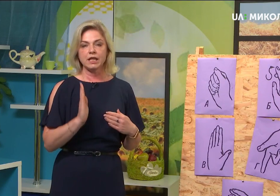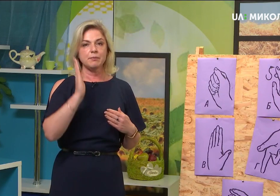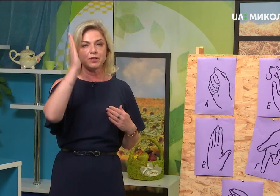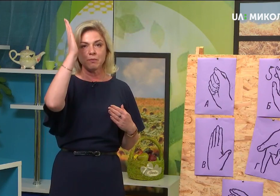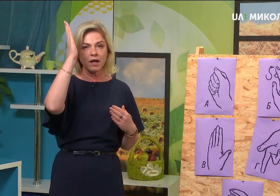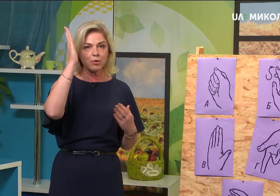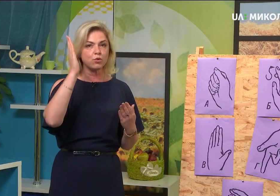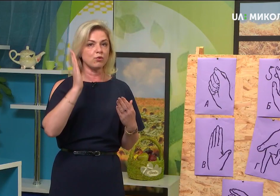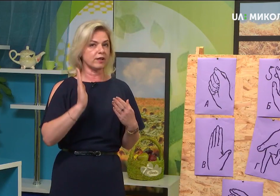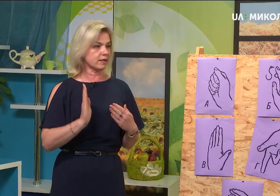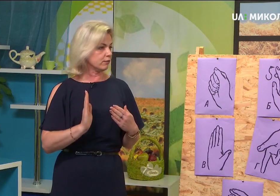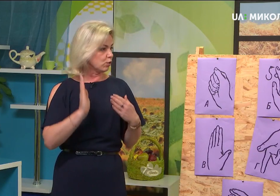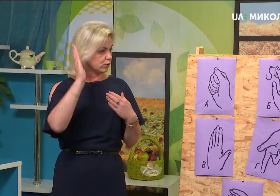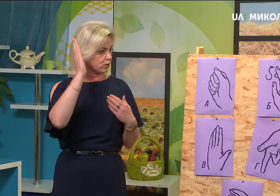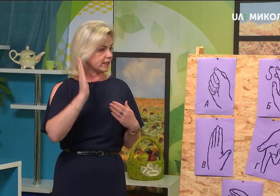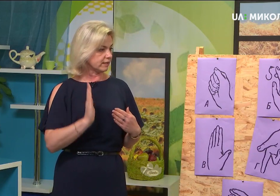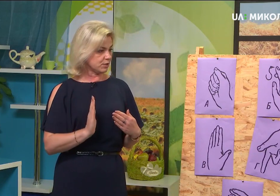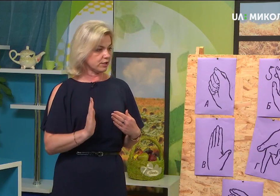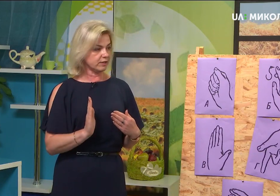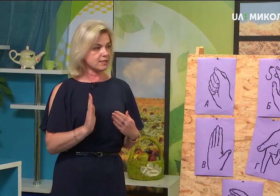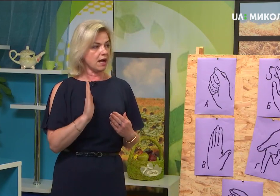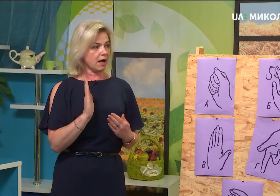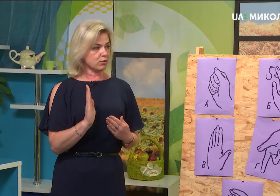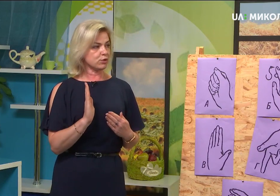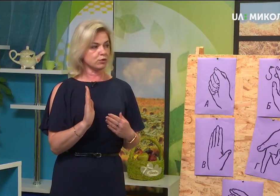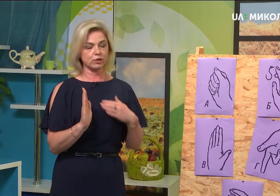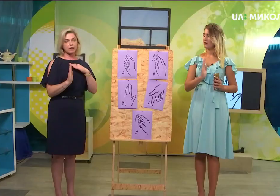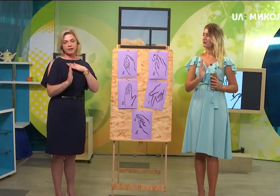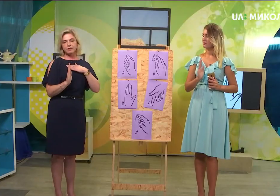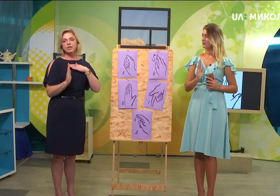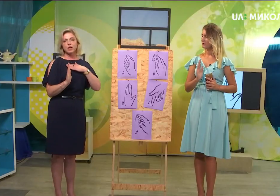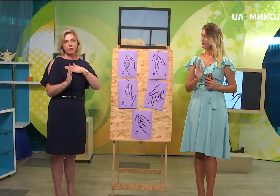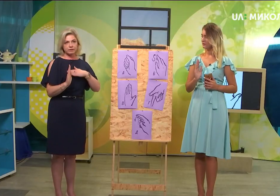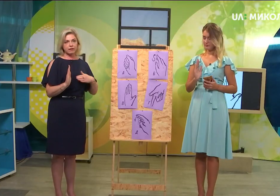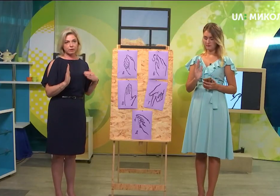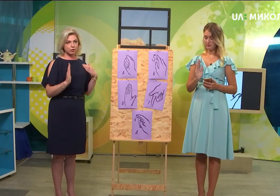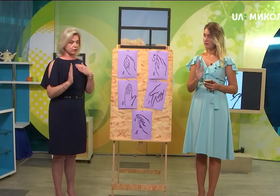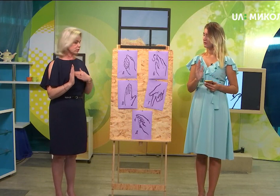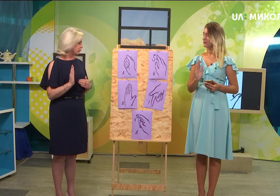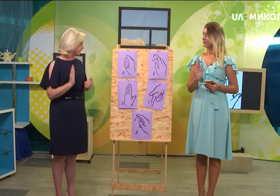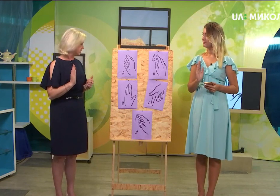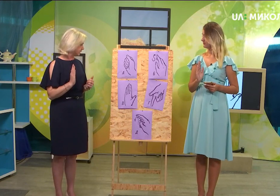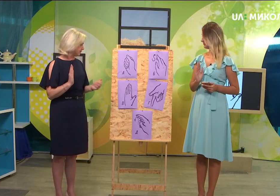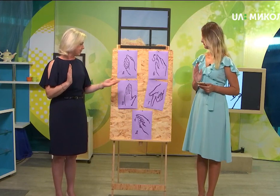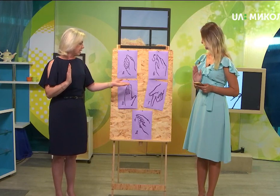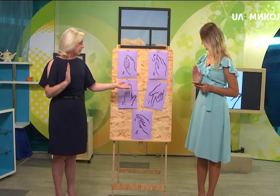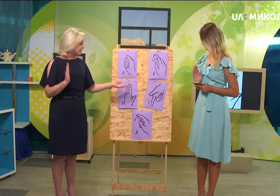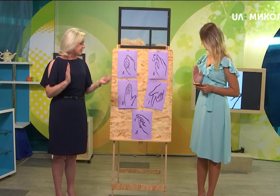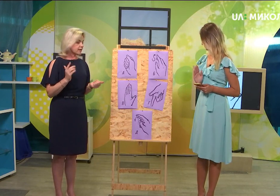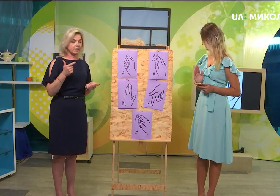не підіймаємо руку вверх до гори чи вниз, а ось тут на рівні грудної клітини. Літера